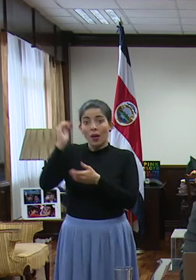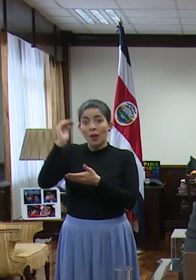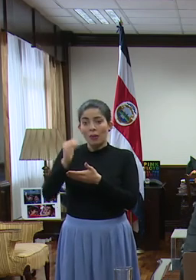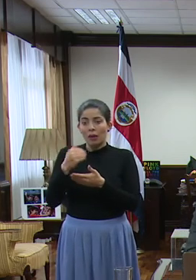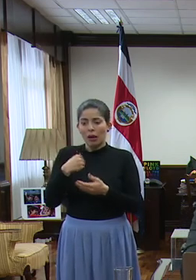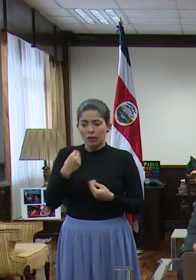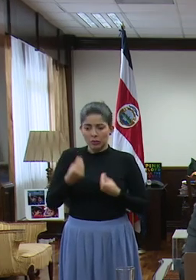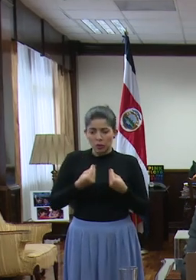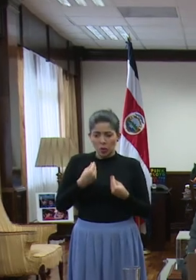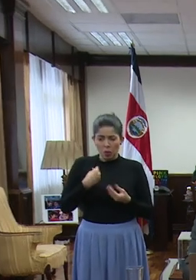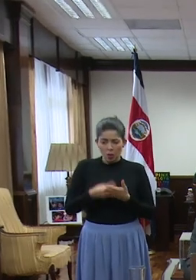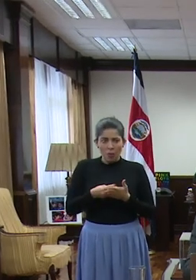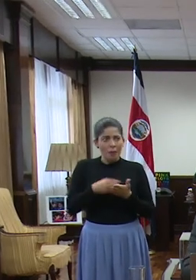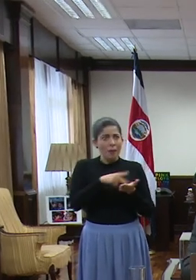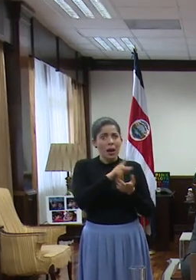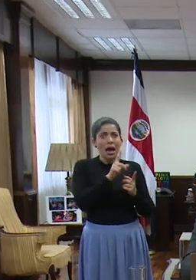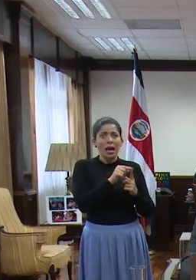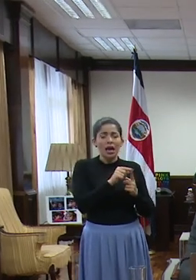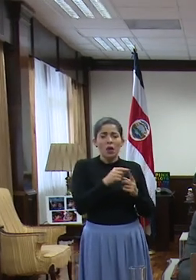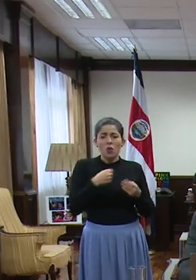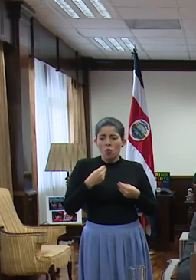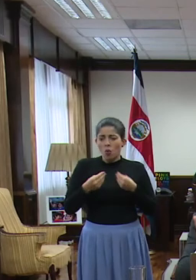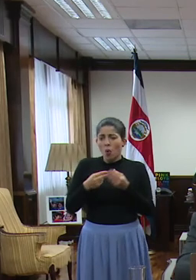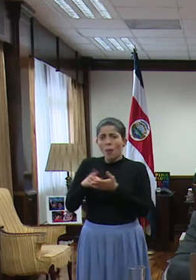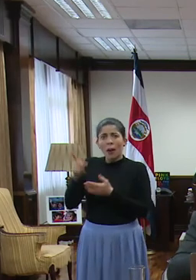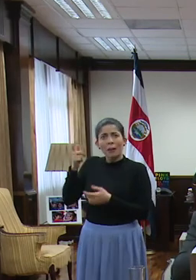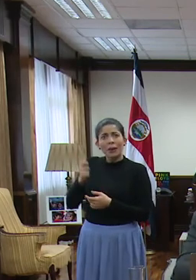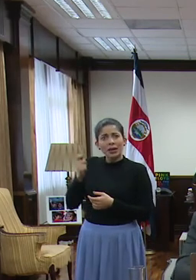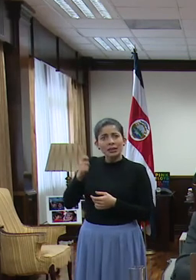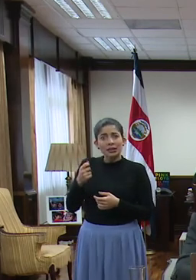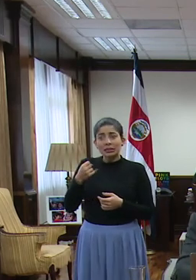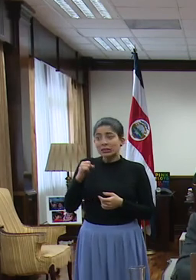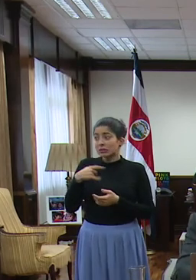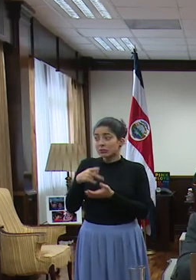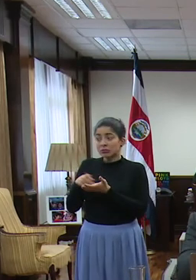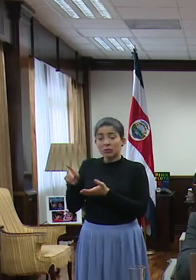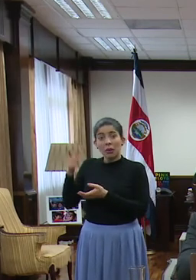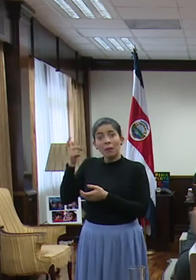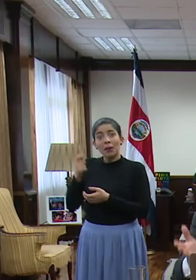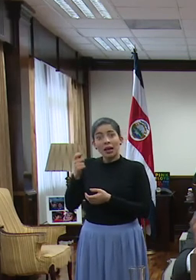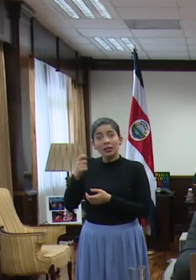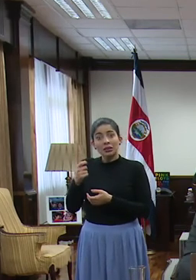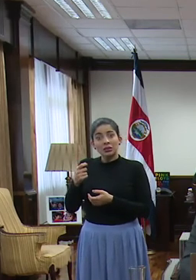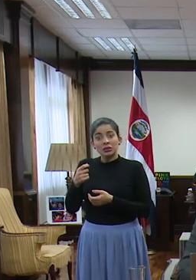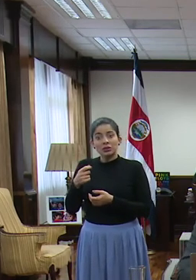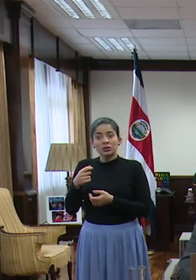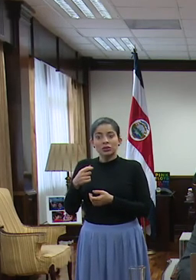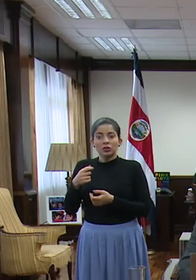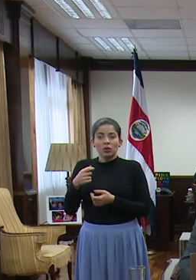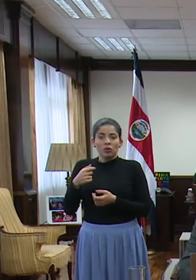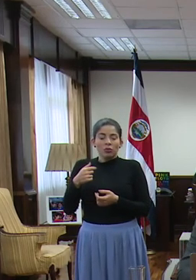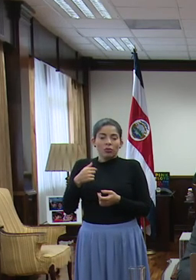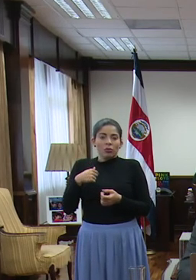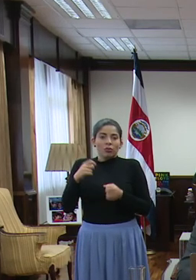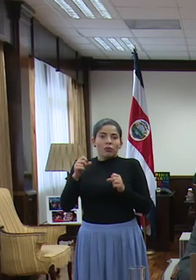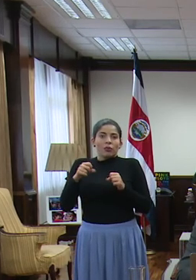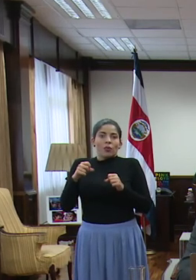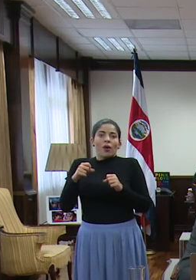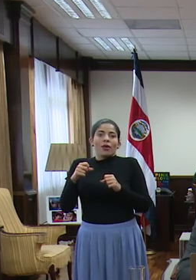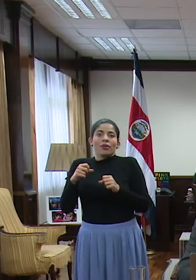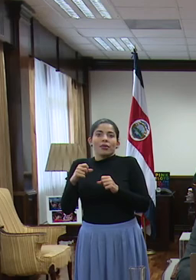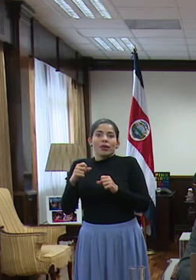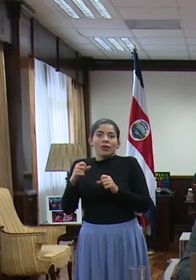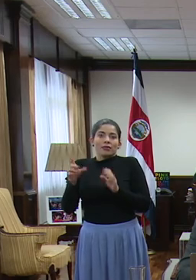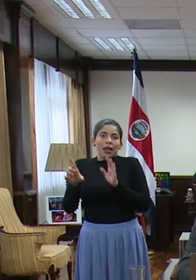preocupa, bueno, voy a poder pagar mi alquiler o voy a poder pagar mi pensión. Y si no pago mi pensión, si me van a hacer lo que